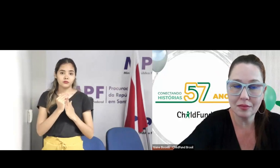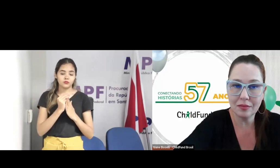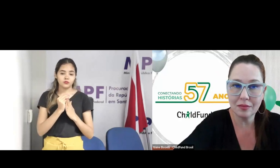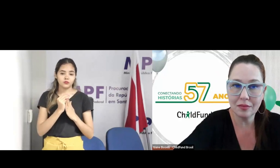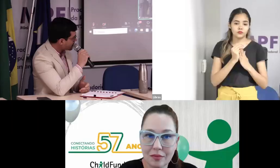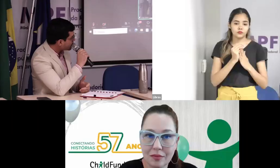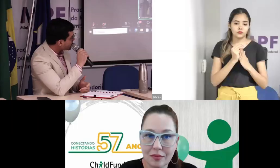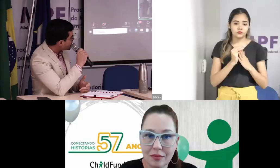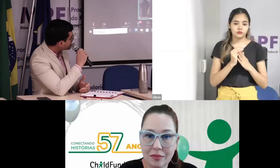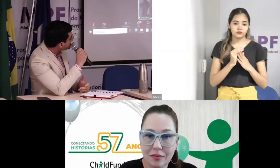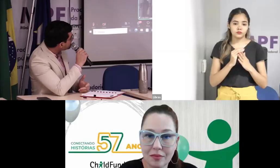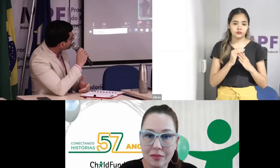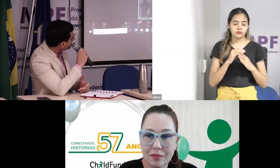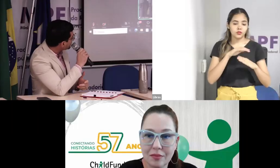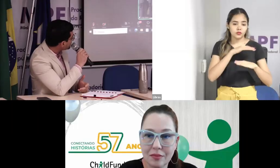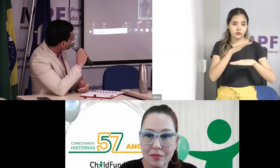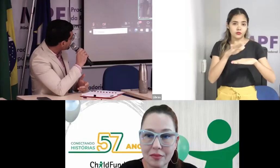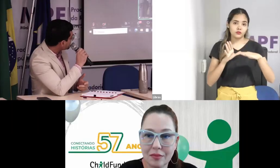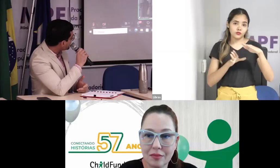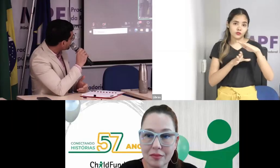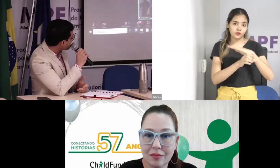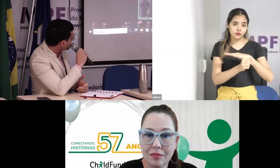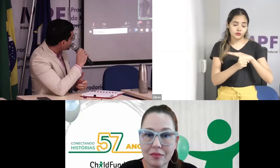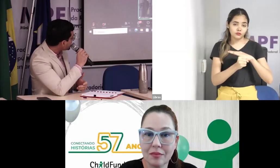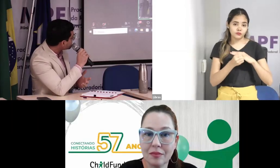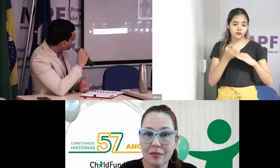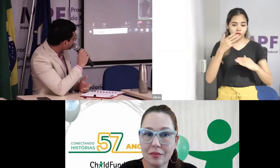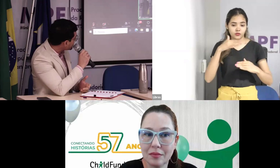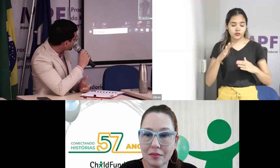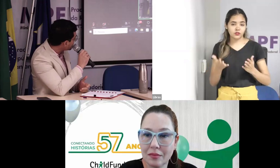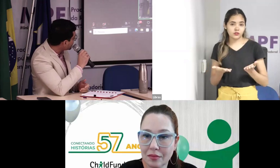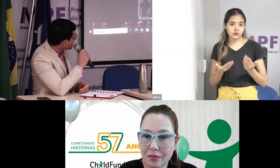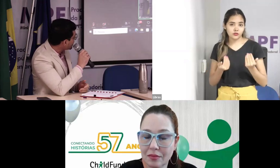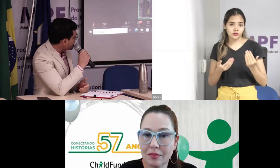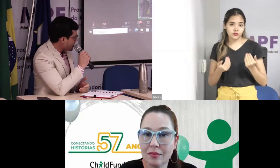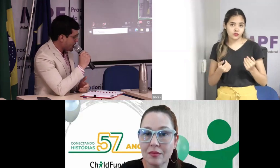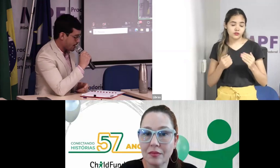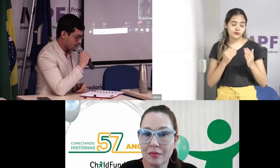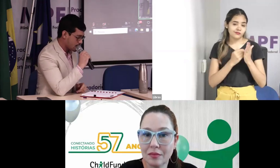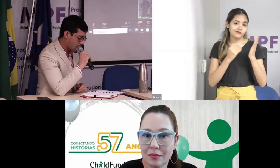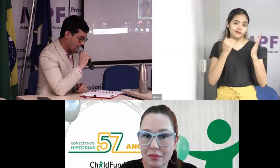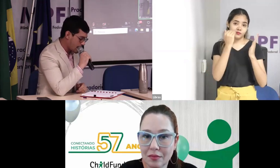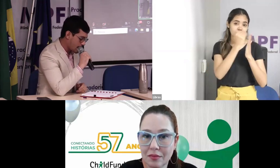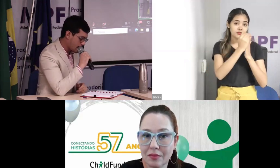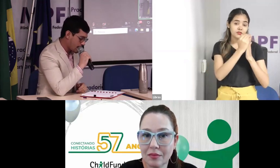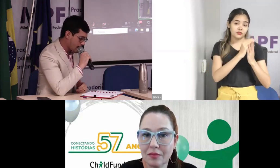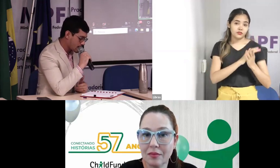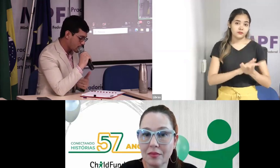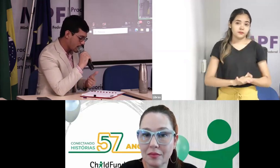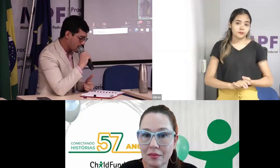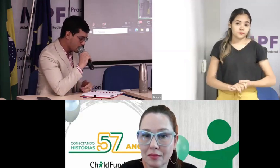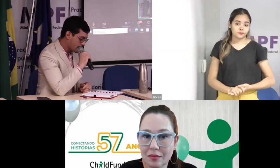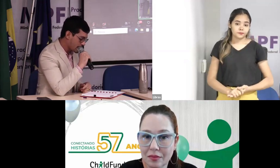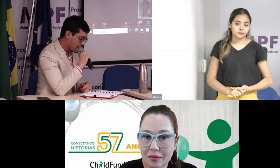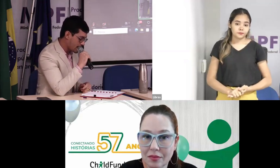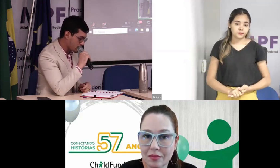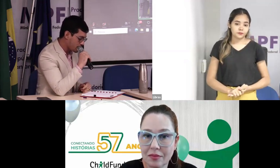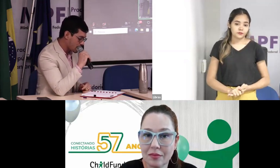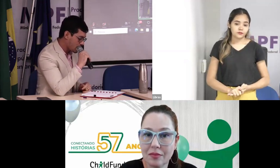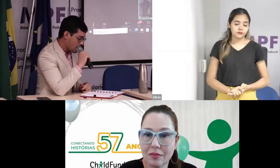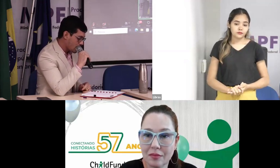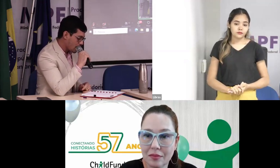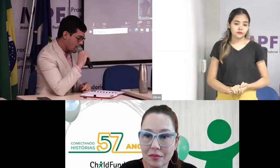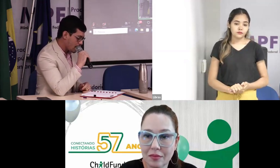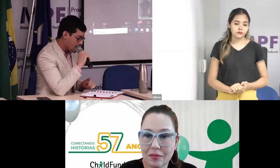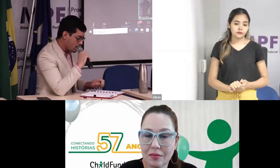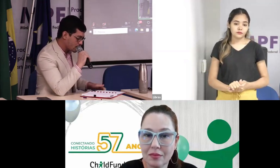que está havendo uma anseição dessa... E essa evolução em relação a... a essa exploração na internet?